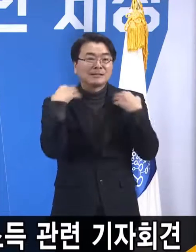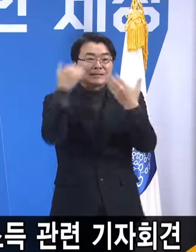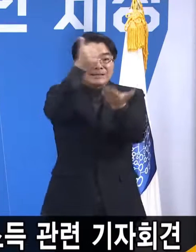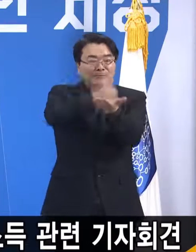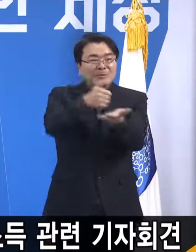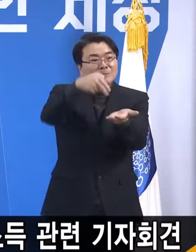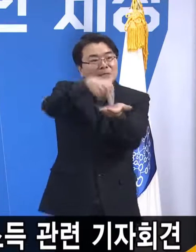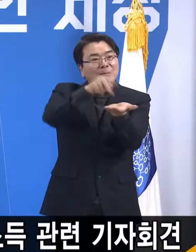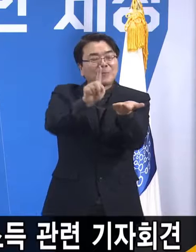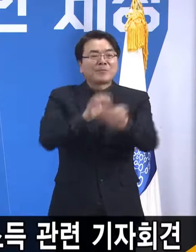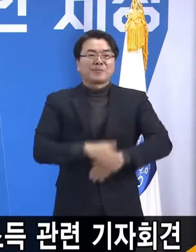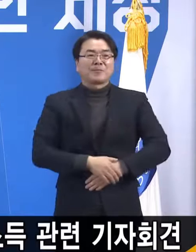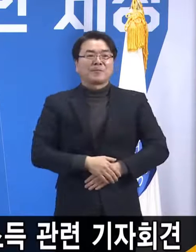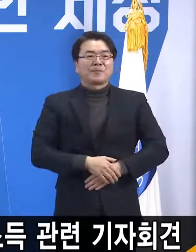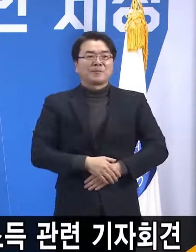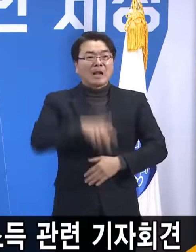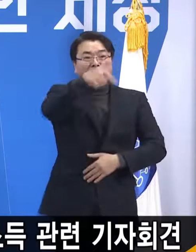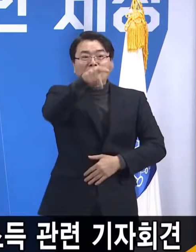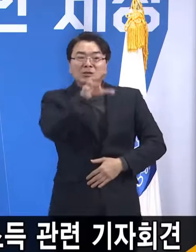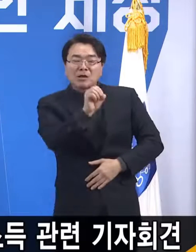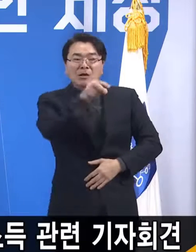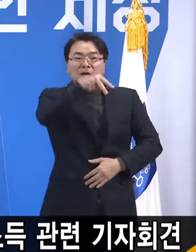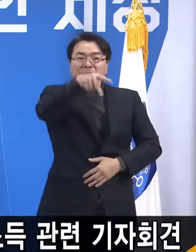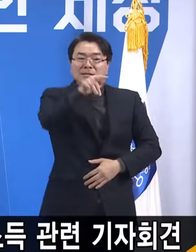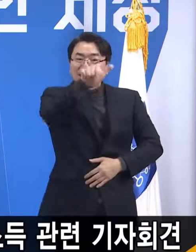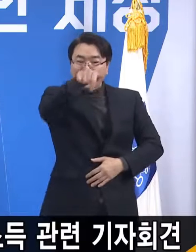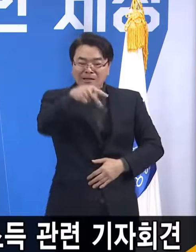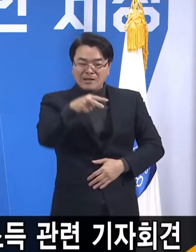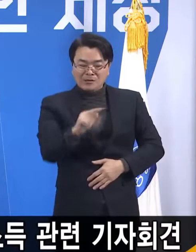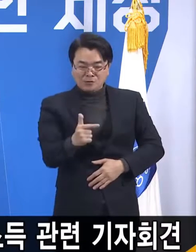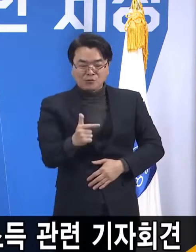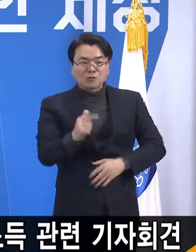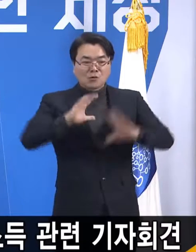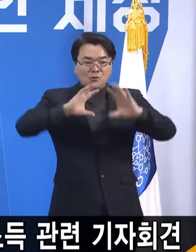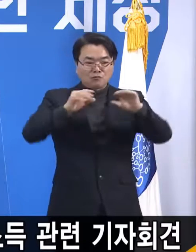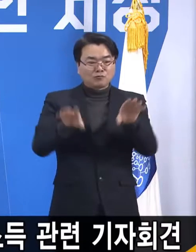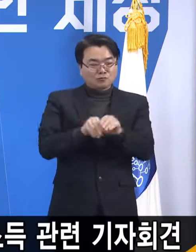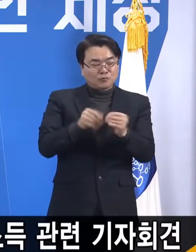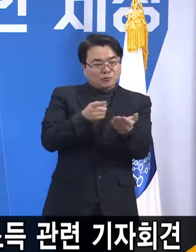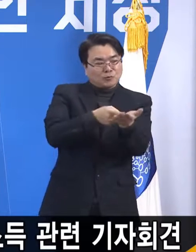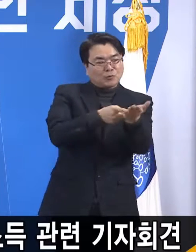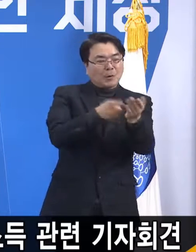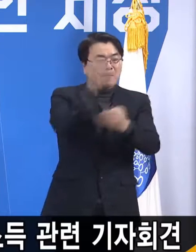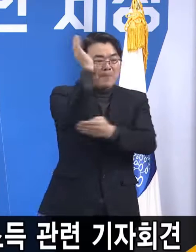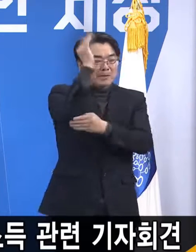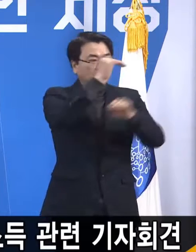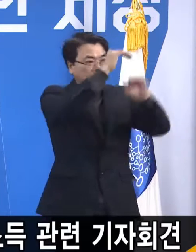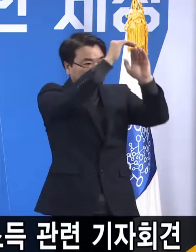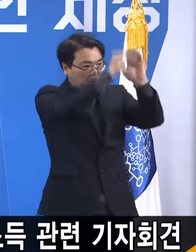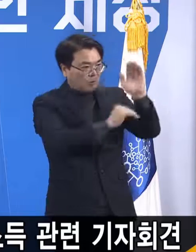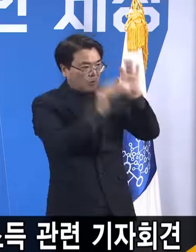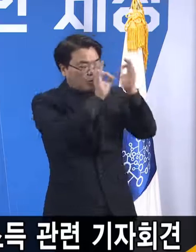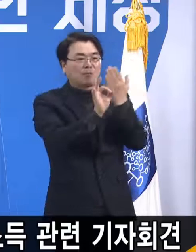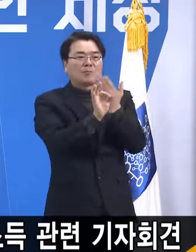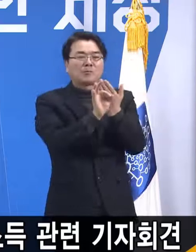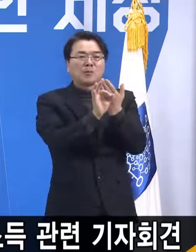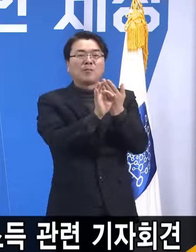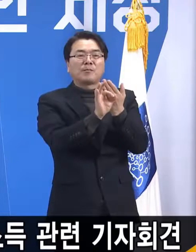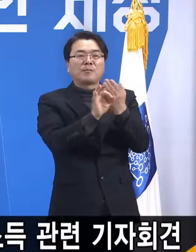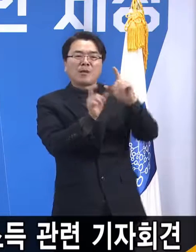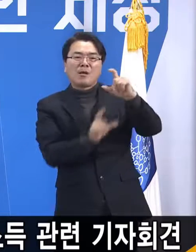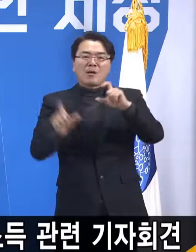일단 정세균 총리께서 제가 말씀하신 내용을 조금 전에 보니까 더 큰 피해를